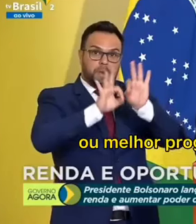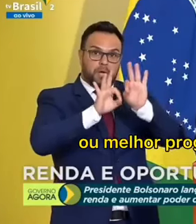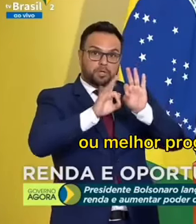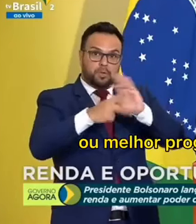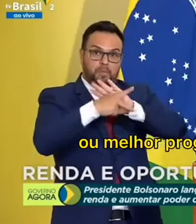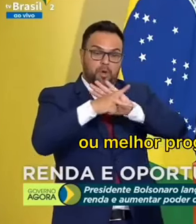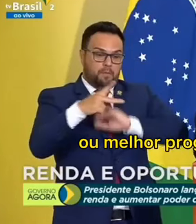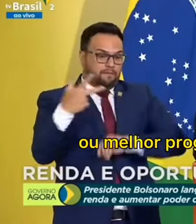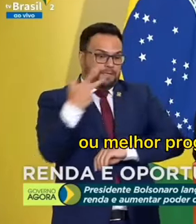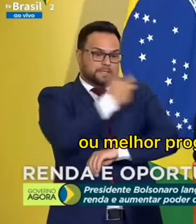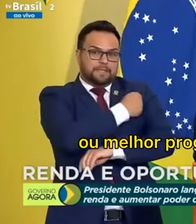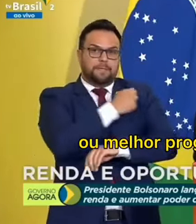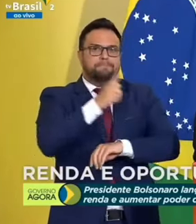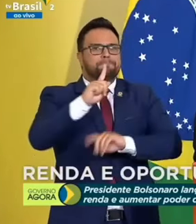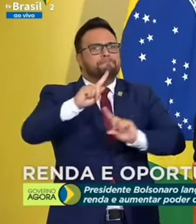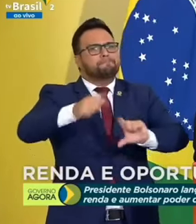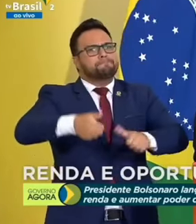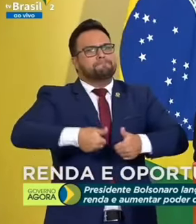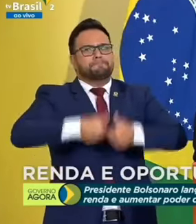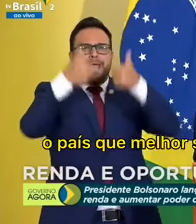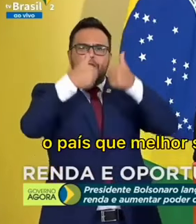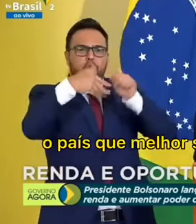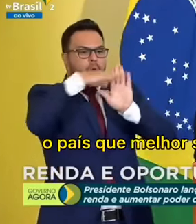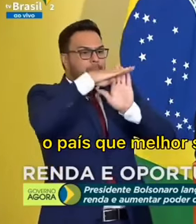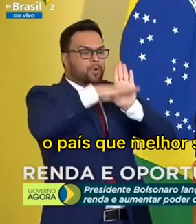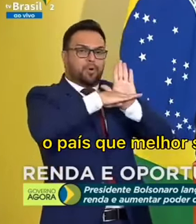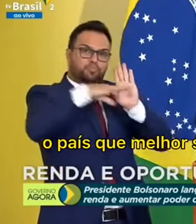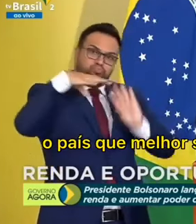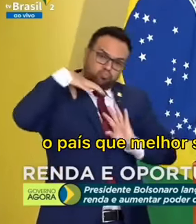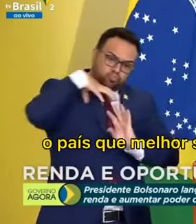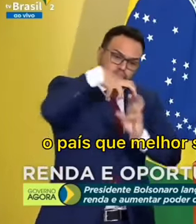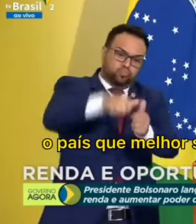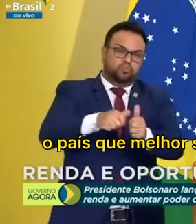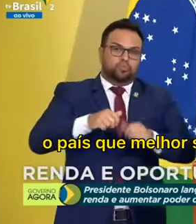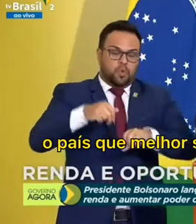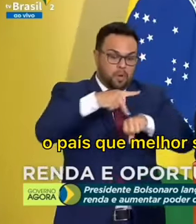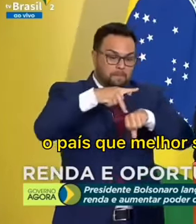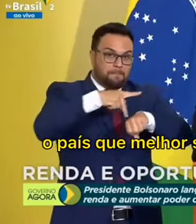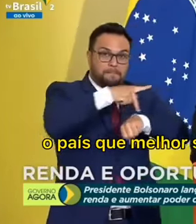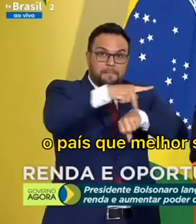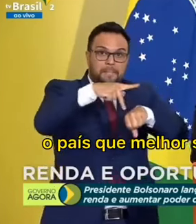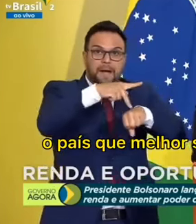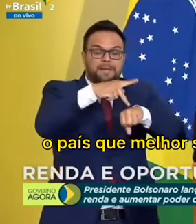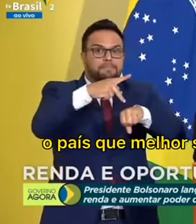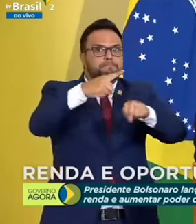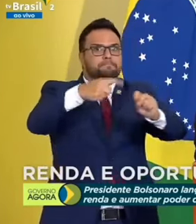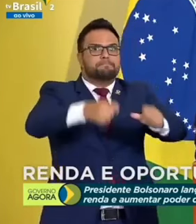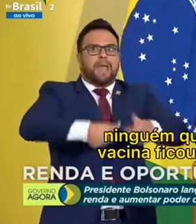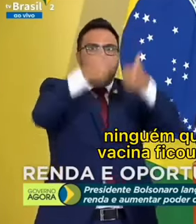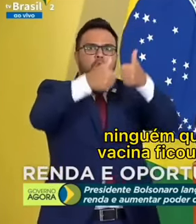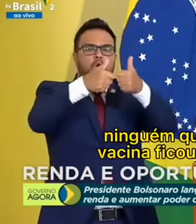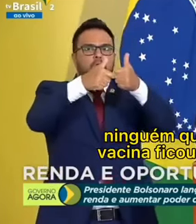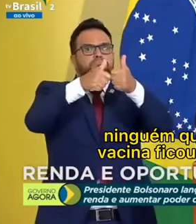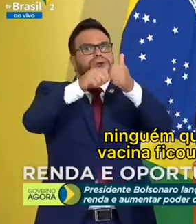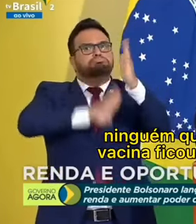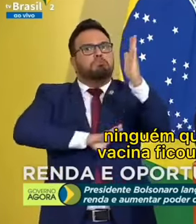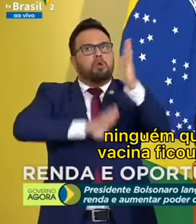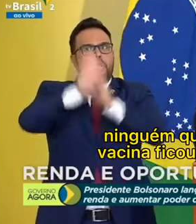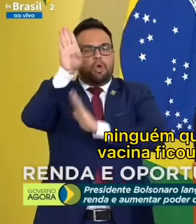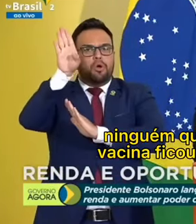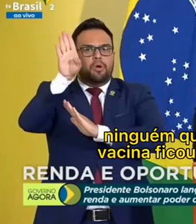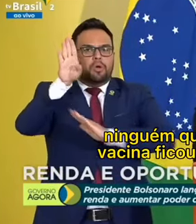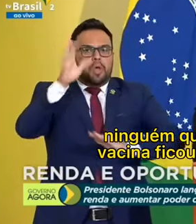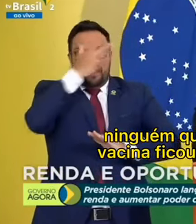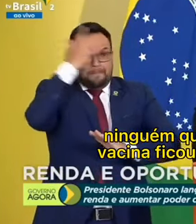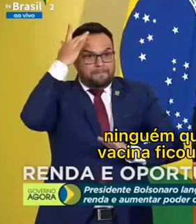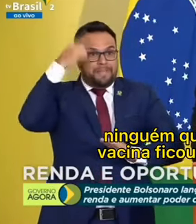o melhor programa do mundo. O país que melhor se saiu nesse quesito. Ninguém que